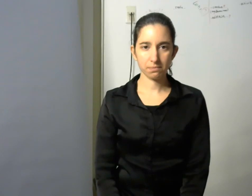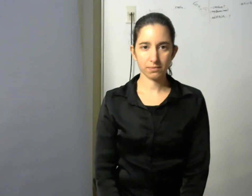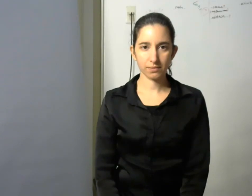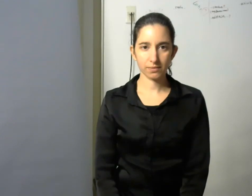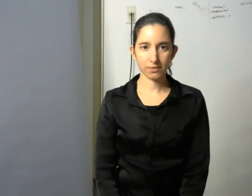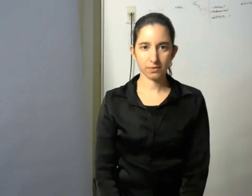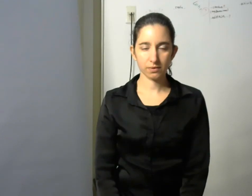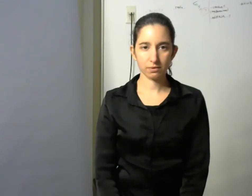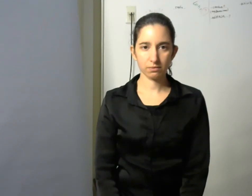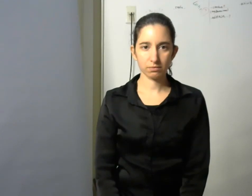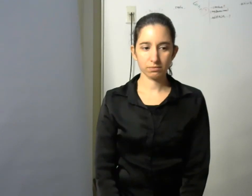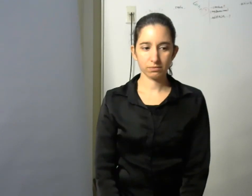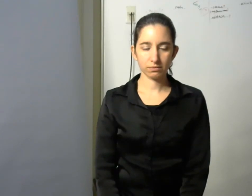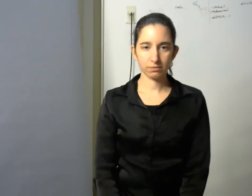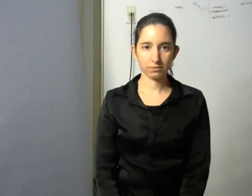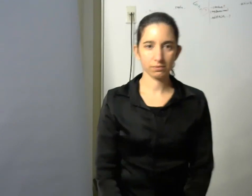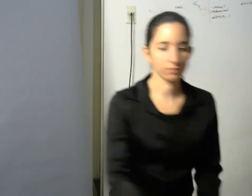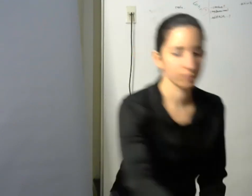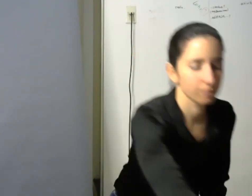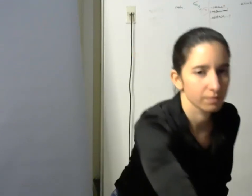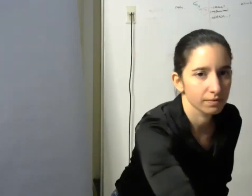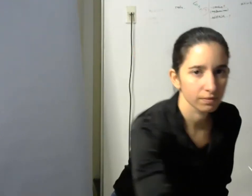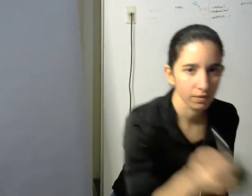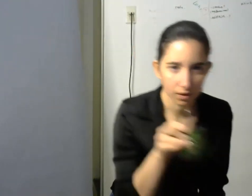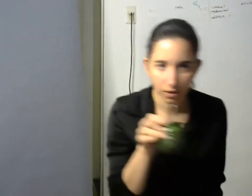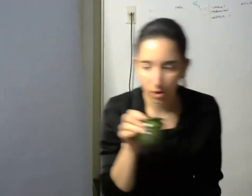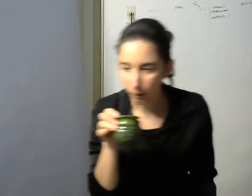Le cedo la palabra a Mari nuevamente y continuamos con la actividad